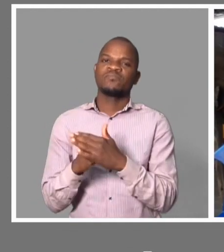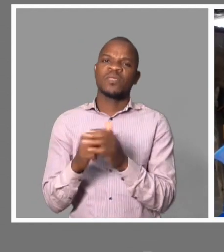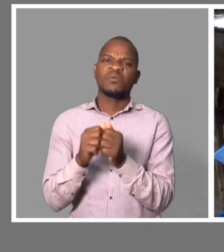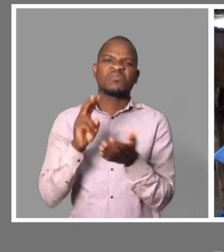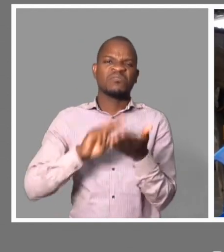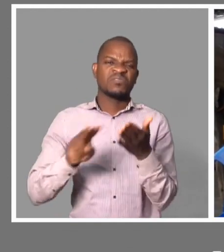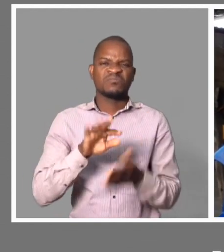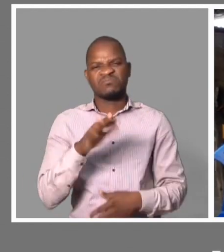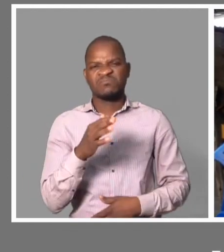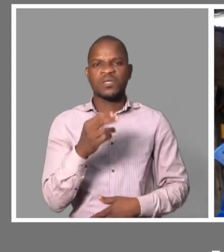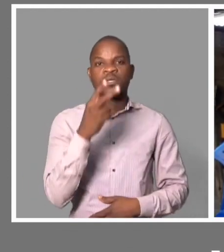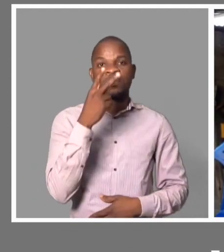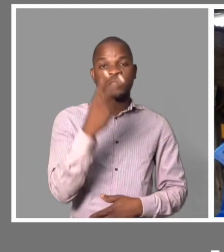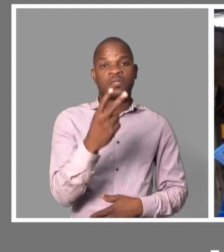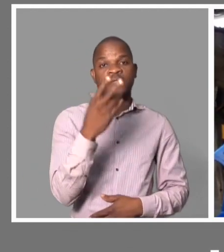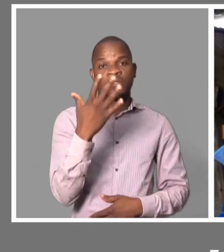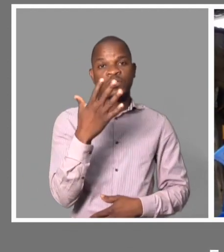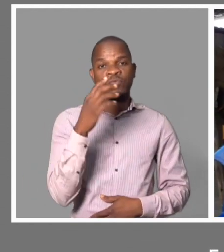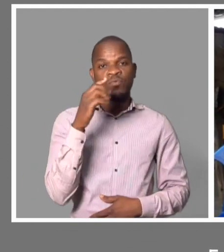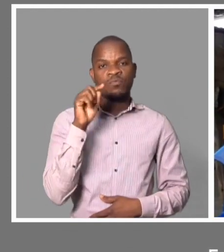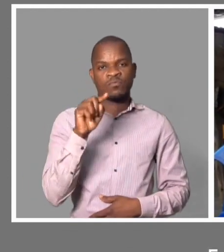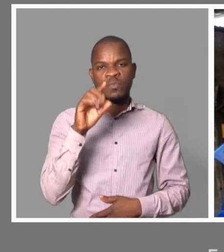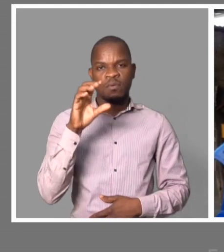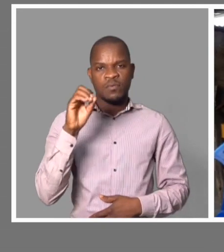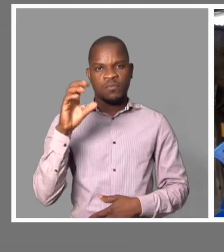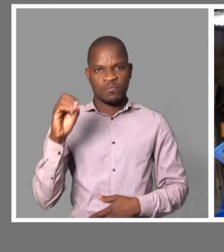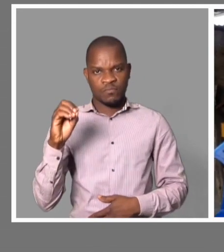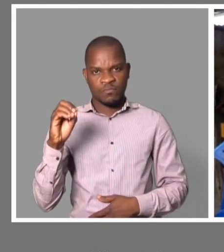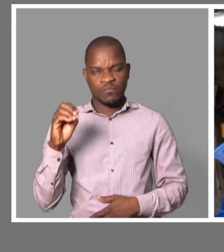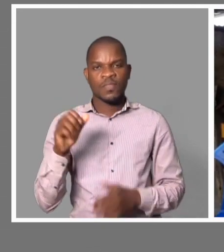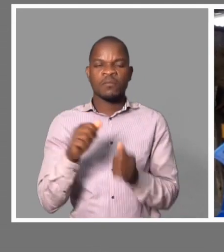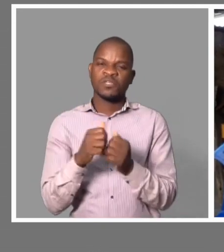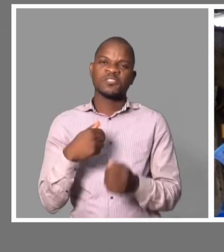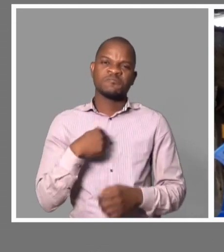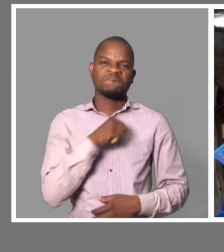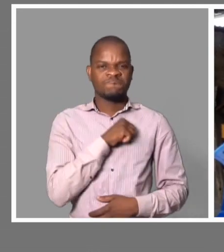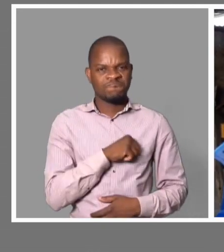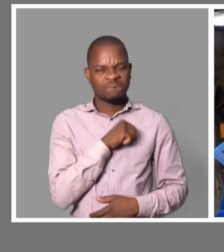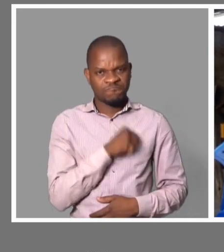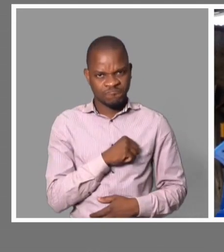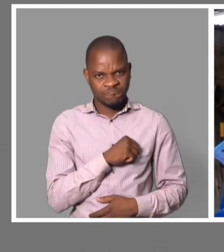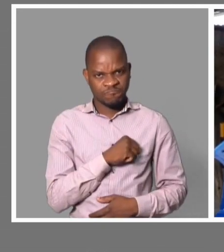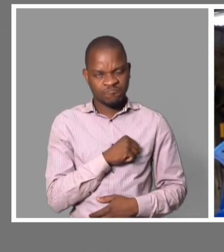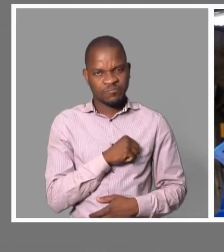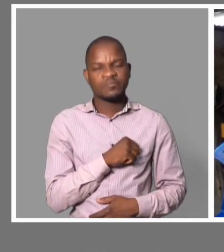Foi um valor de 35 mil. Mas eu consegui não cuidar de um valor, cuidar de um produto.